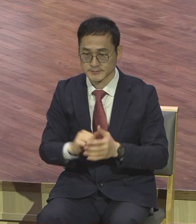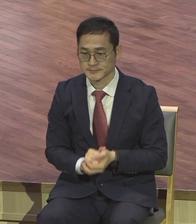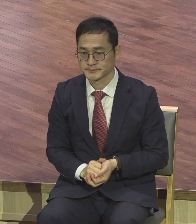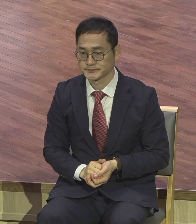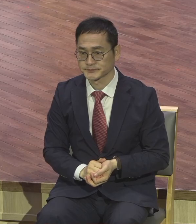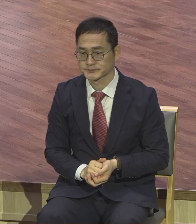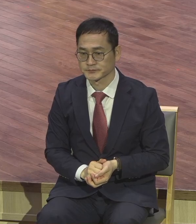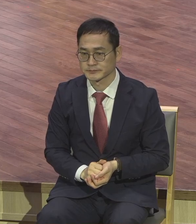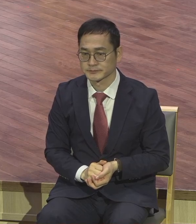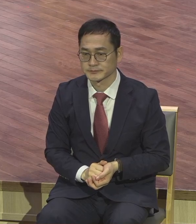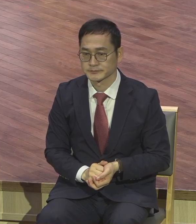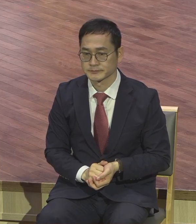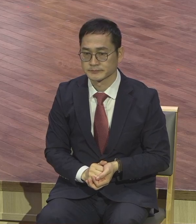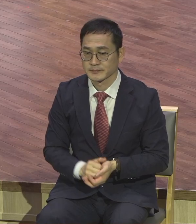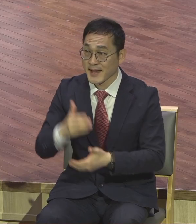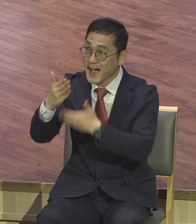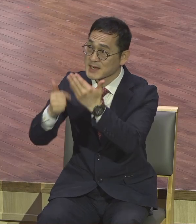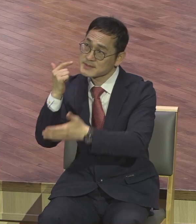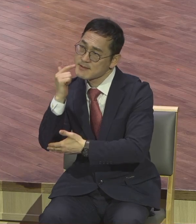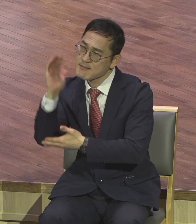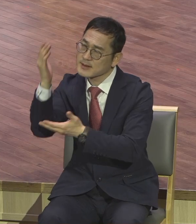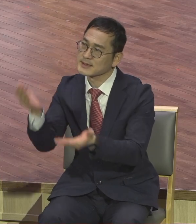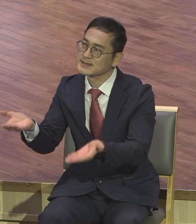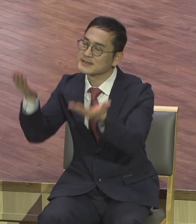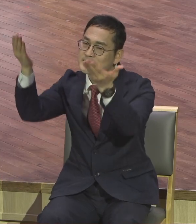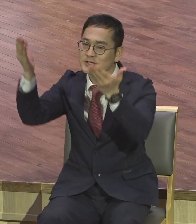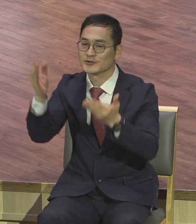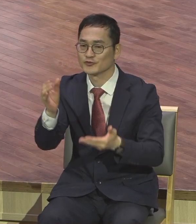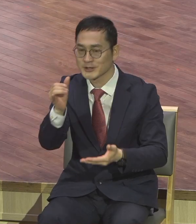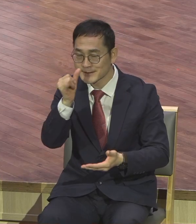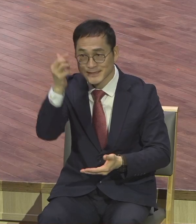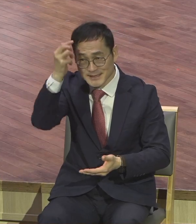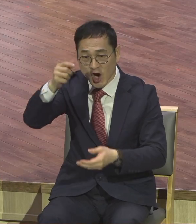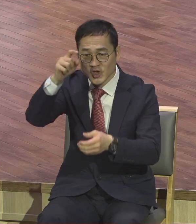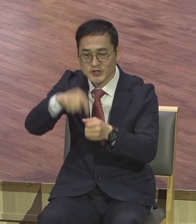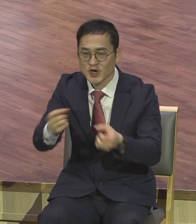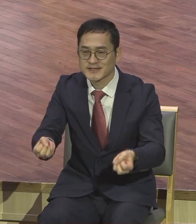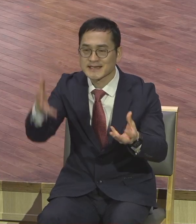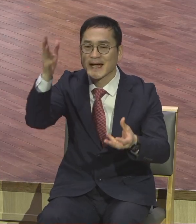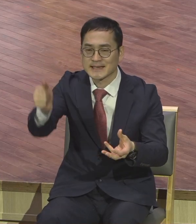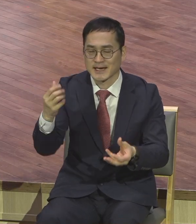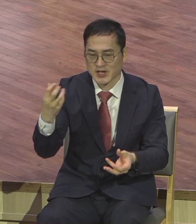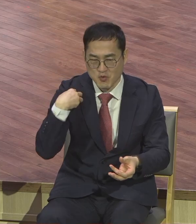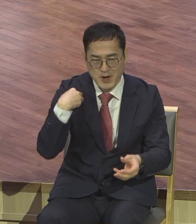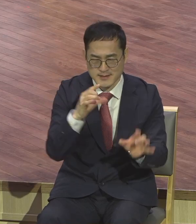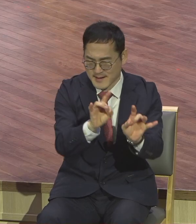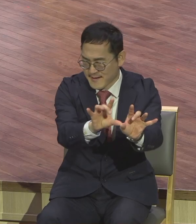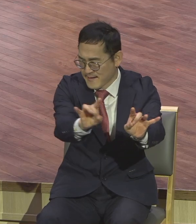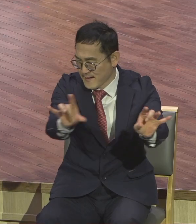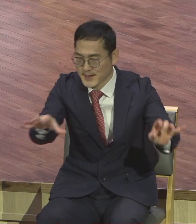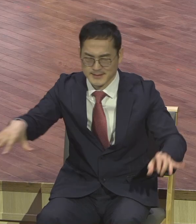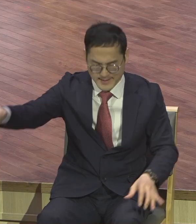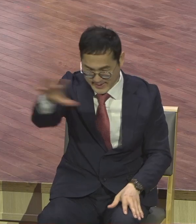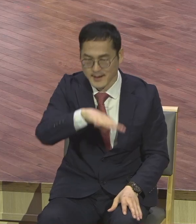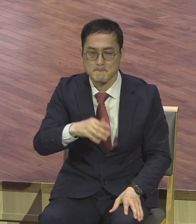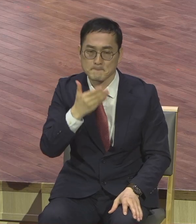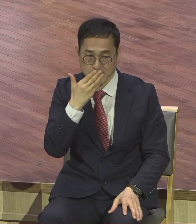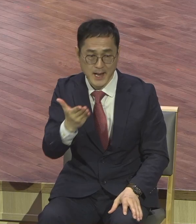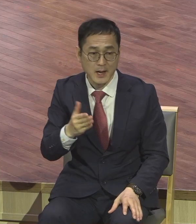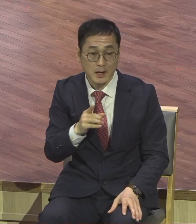하나님을 영원하게 할 수 있는 영적 제사장의 역할을 감당한다. 라고는